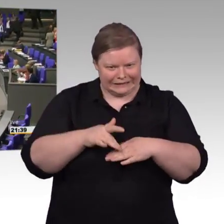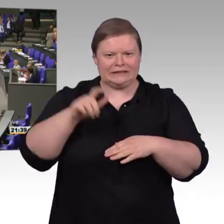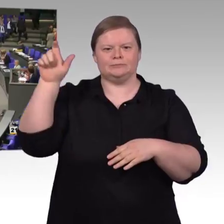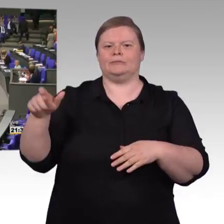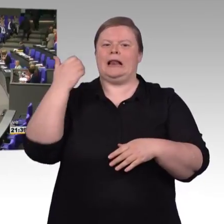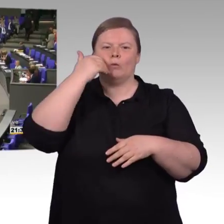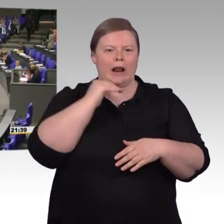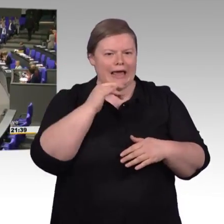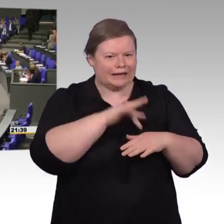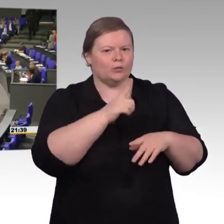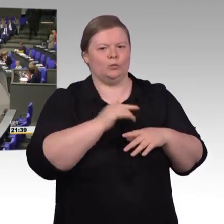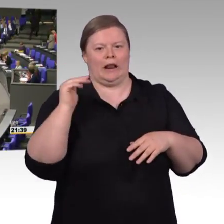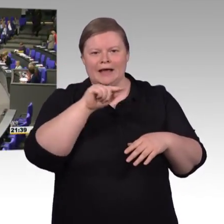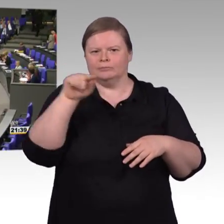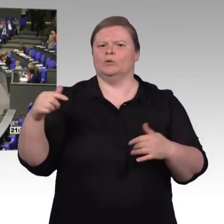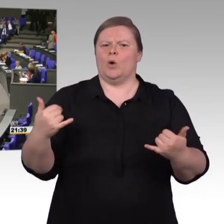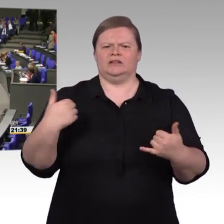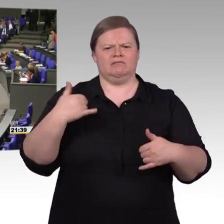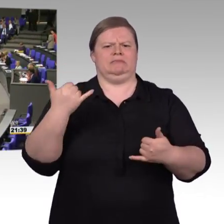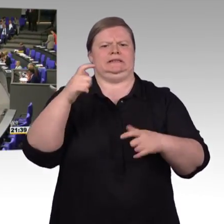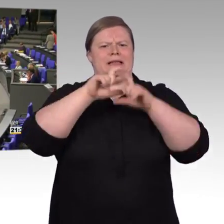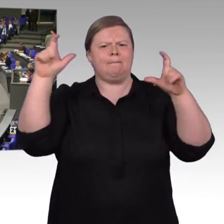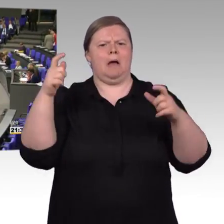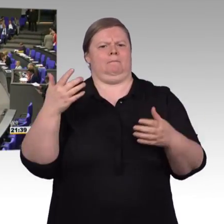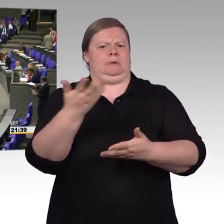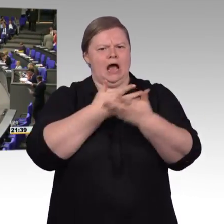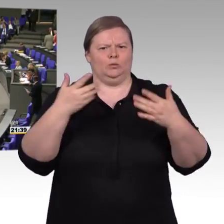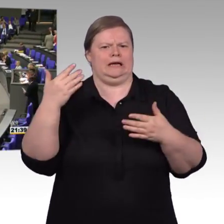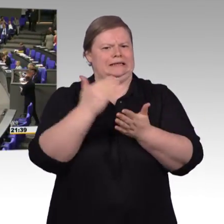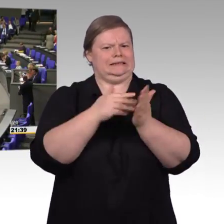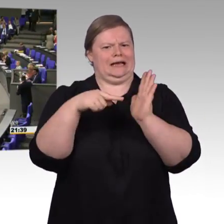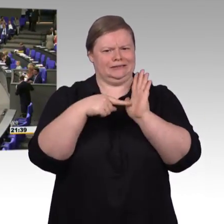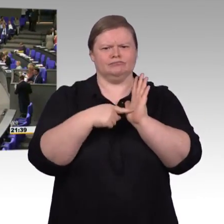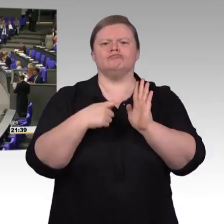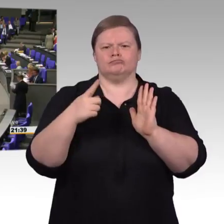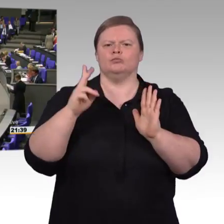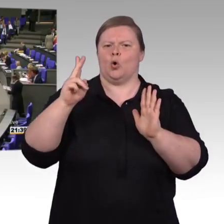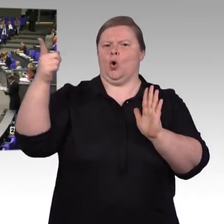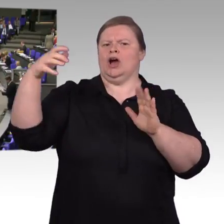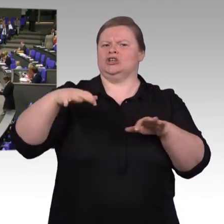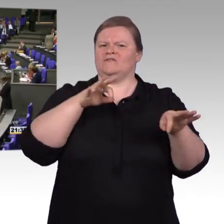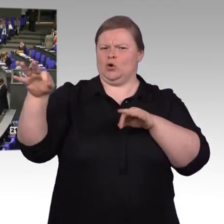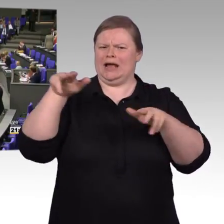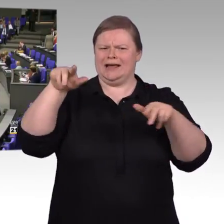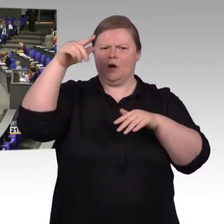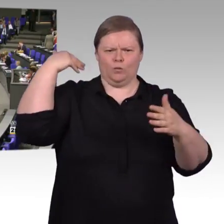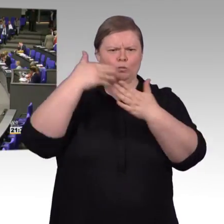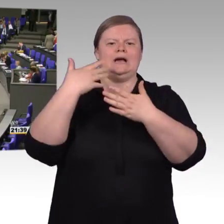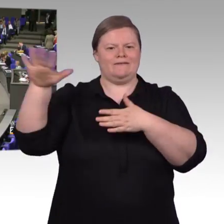gebracht hat. Das war wichtig, weil Fristen auszulaufen drohten, die wichtige Instrumente der Arbeits und Ausbildungsförderung beendet